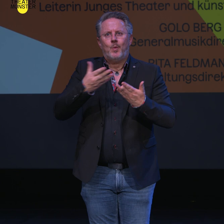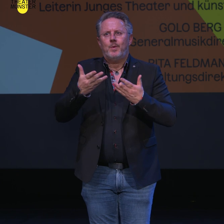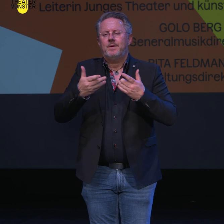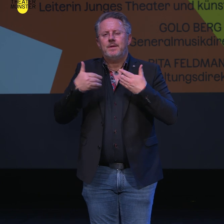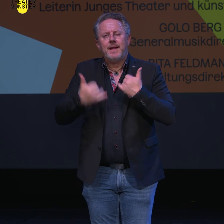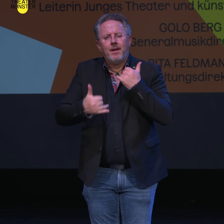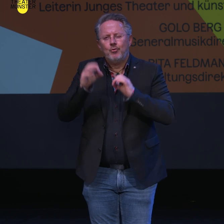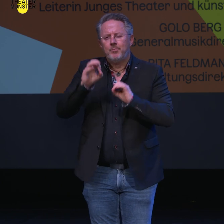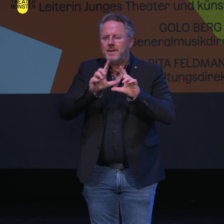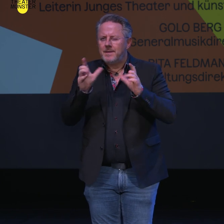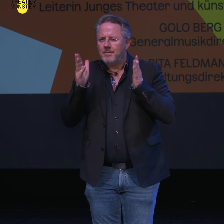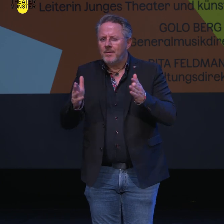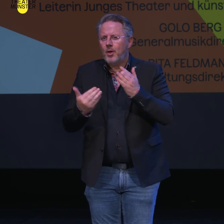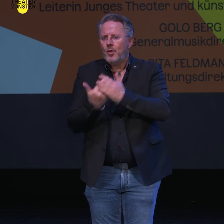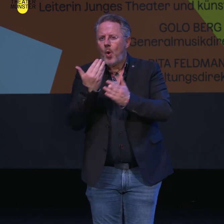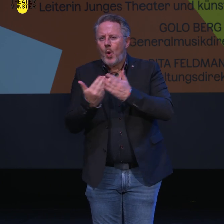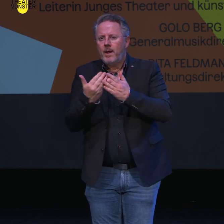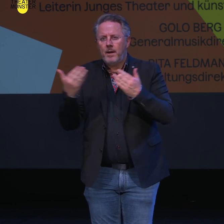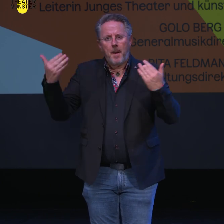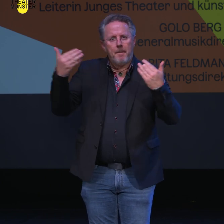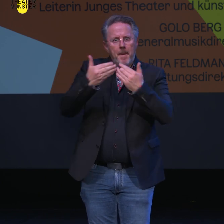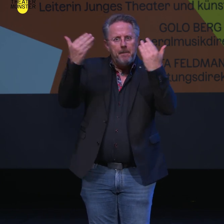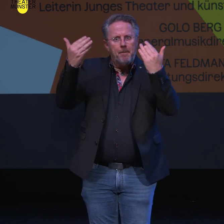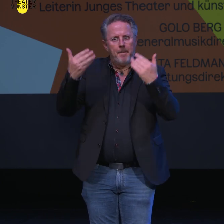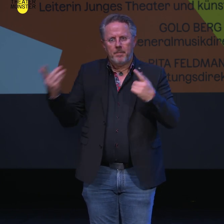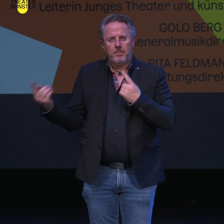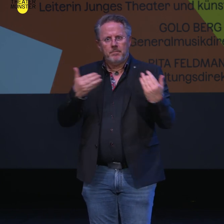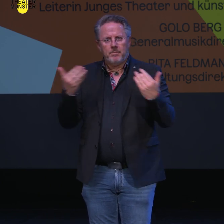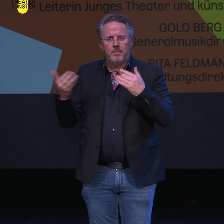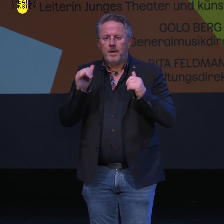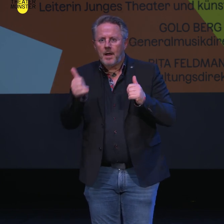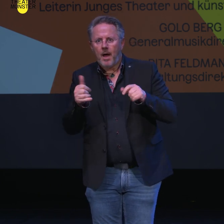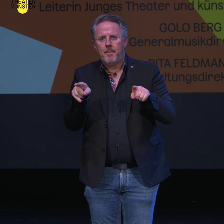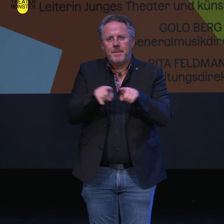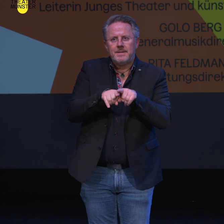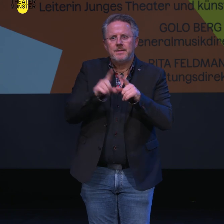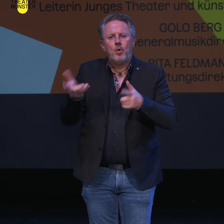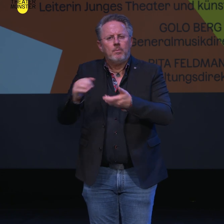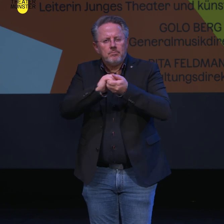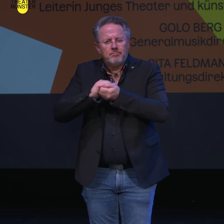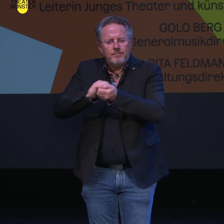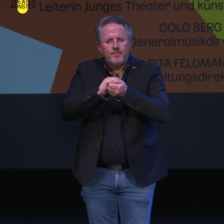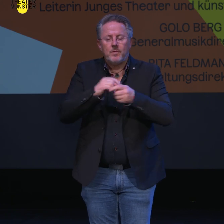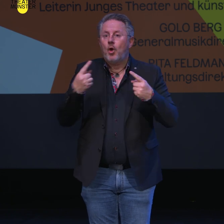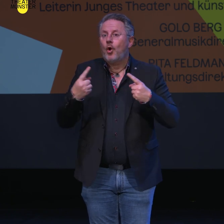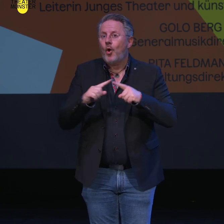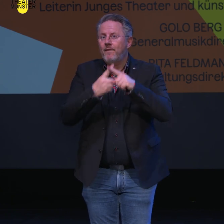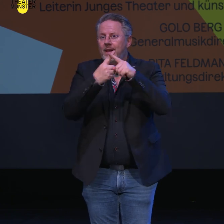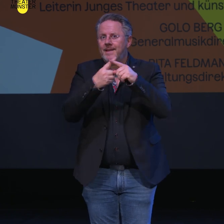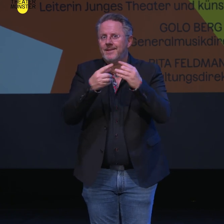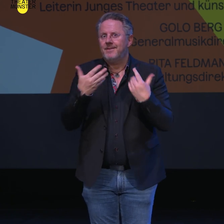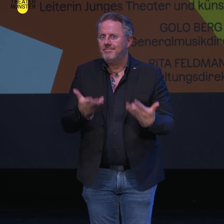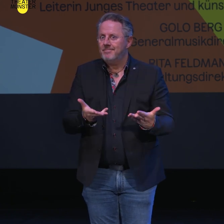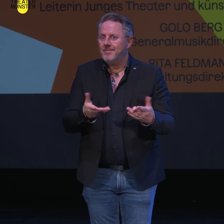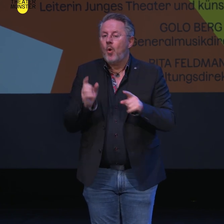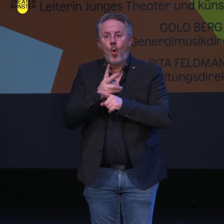Spielzeit ein Neues. Wir werden Gegensätze einander gegenüberstellen und nach Übereinstimmungen fahnden. Wir werden Konflikte formulieren und nach